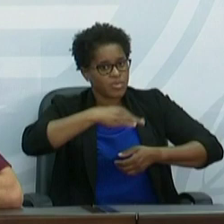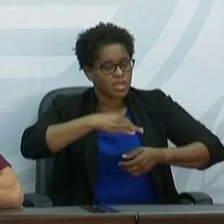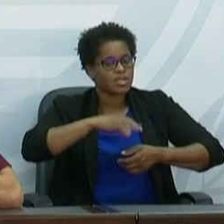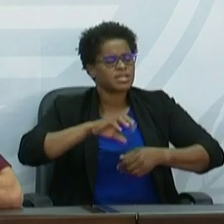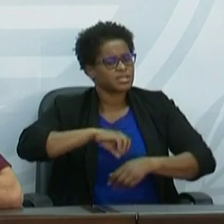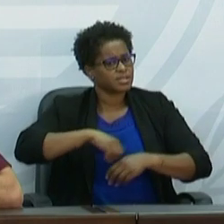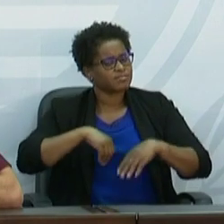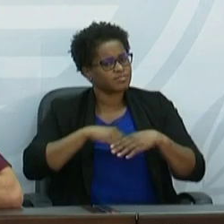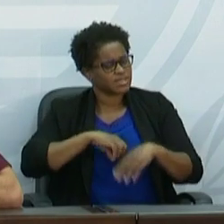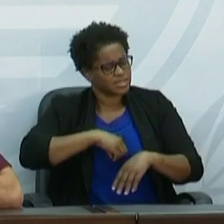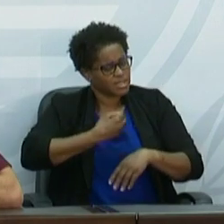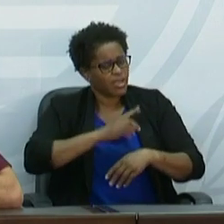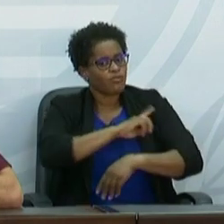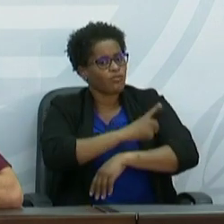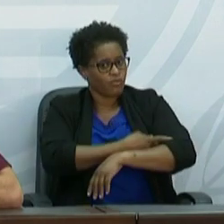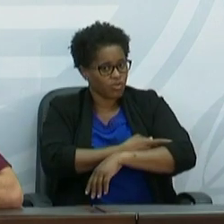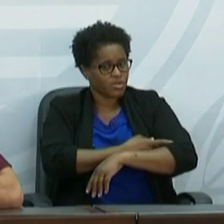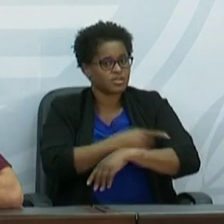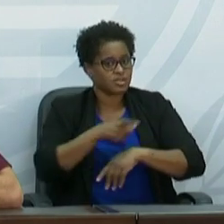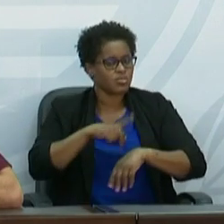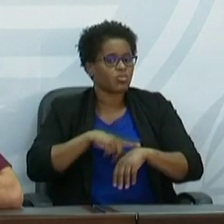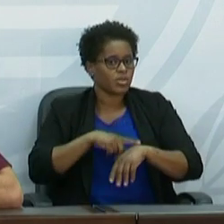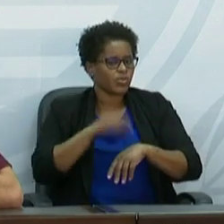força para aguentar este momento de dor.